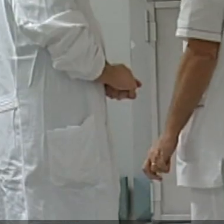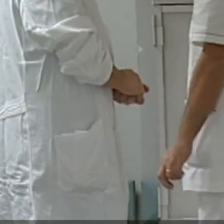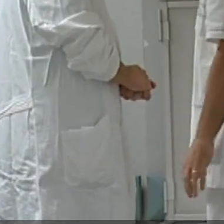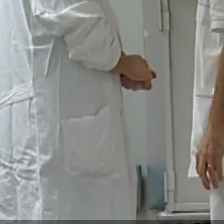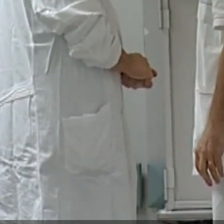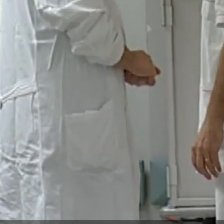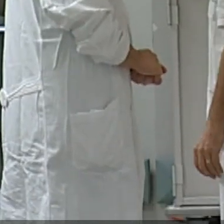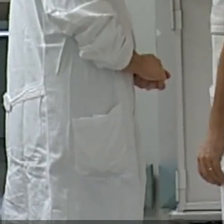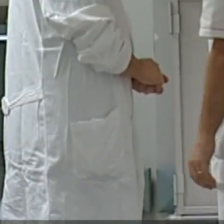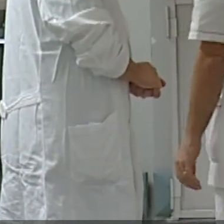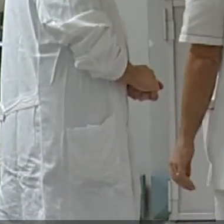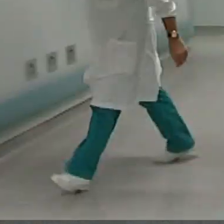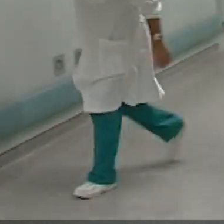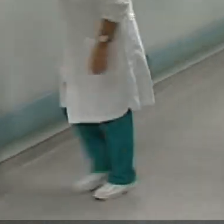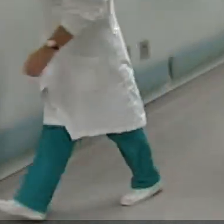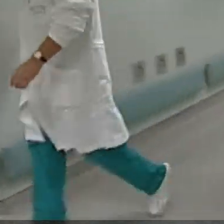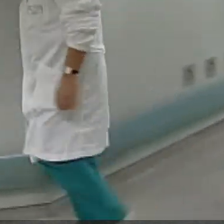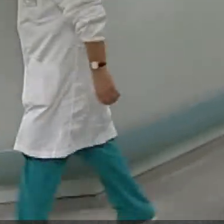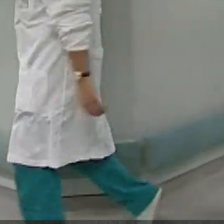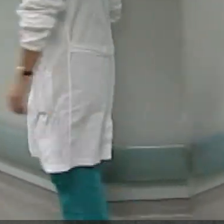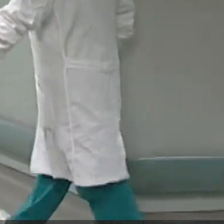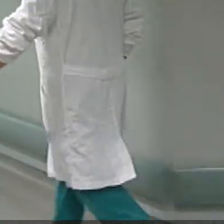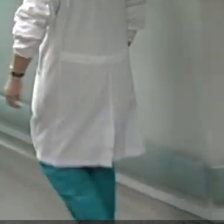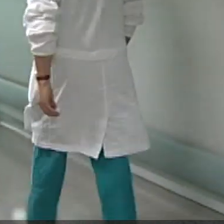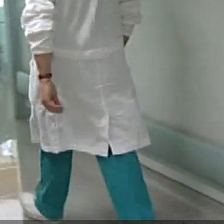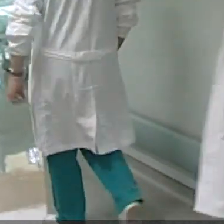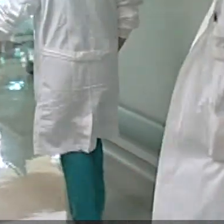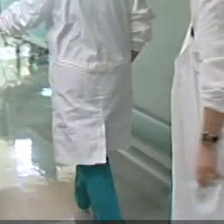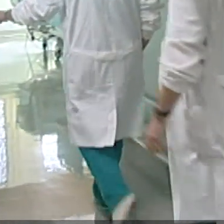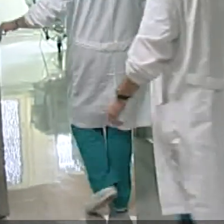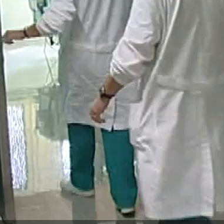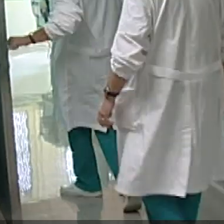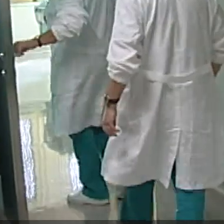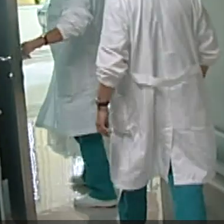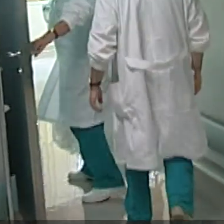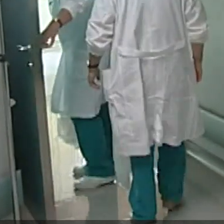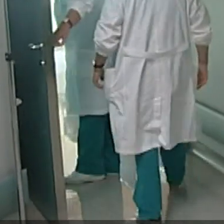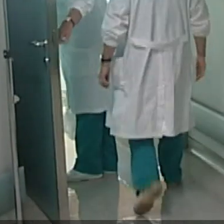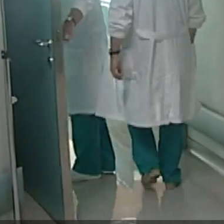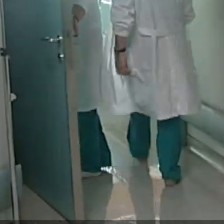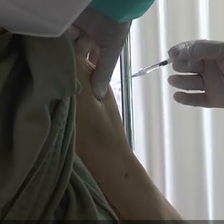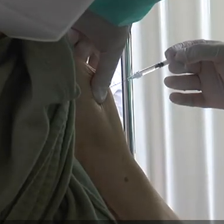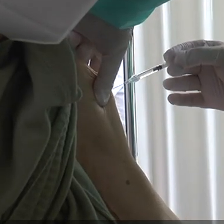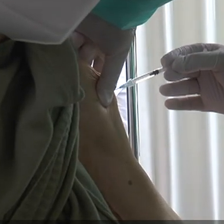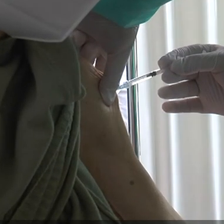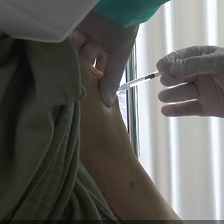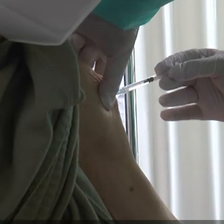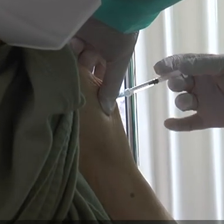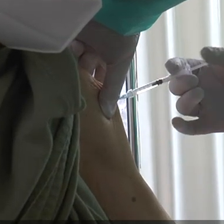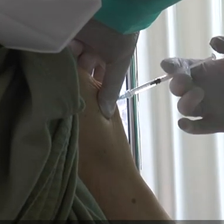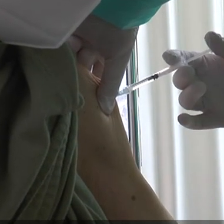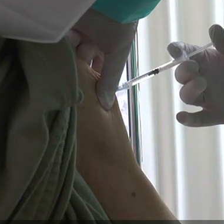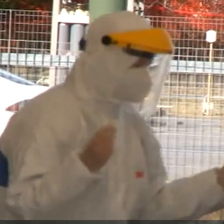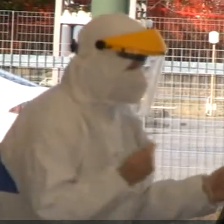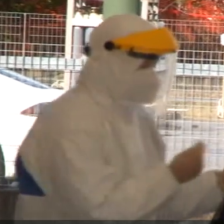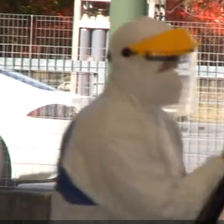tramite decreto legge dal governo era stato lo stesso Zaia lunedì a chiedere regole diverse per le quarantene in particolare. Certo la